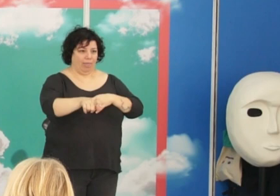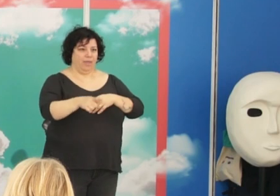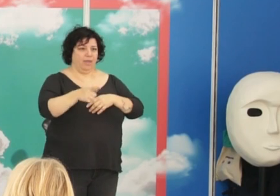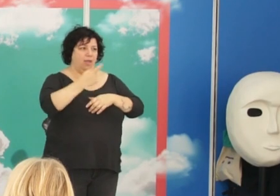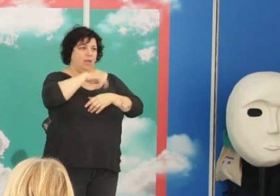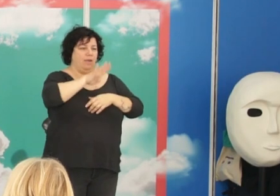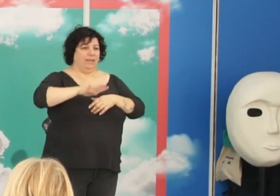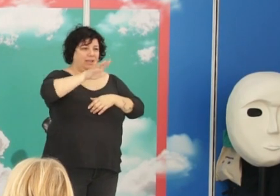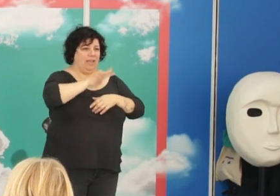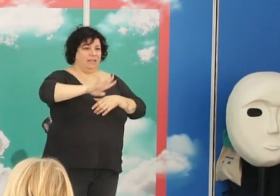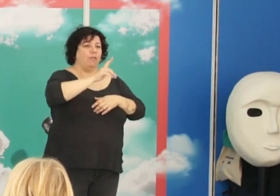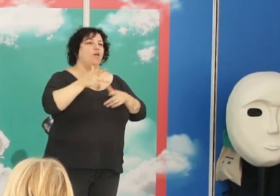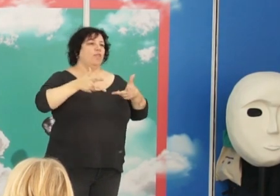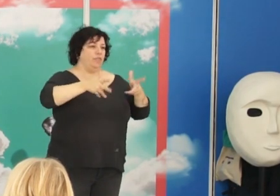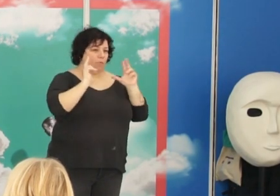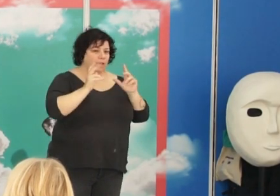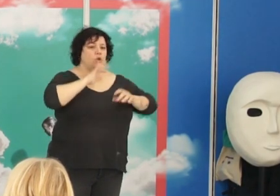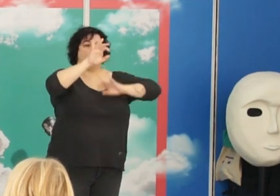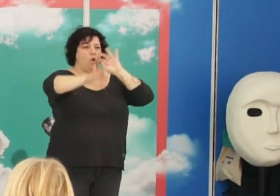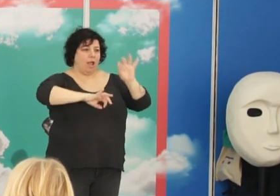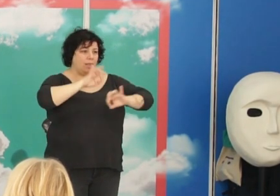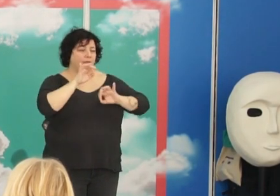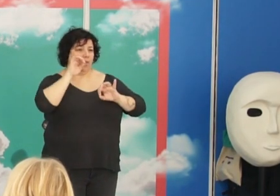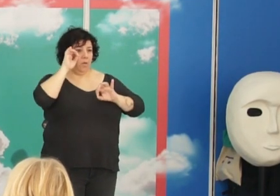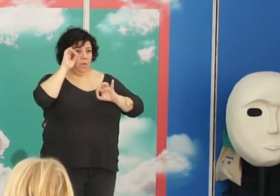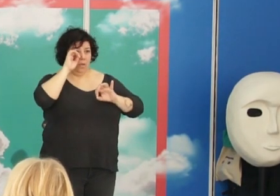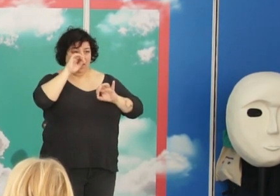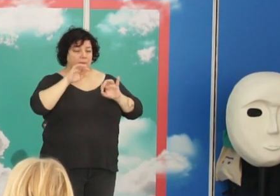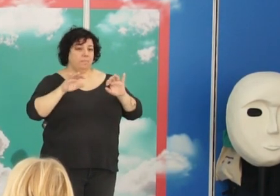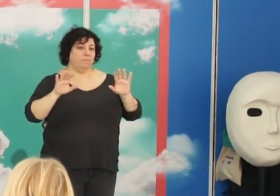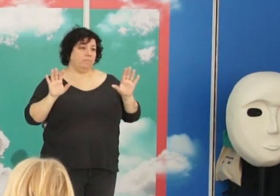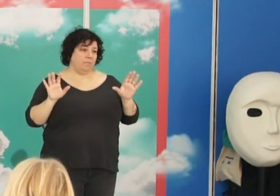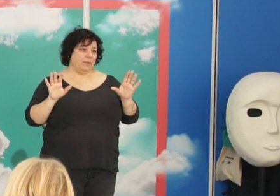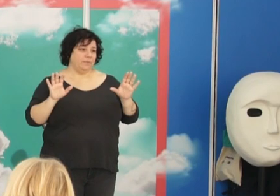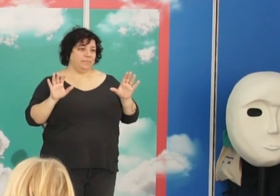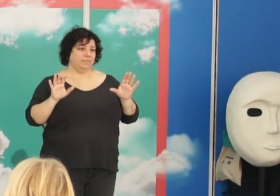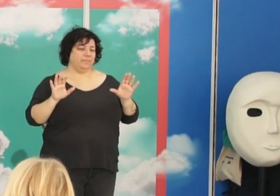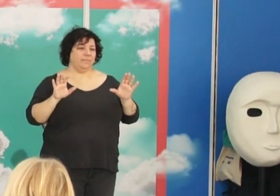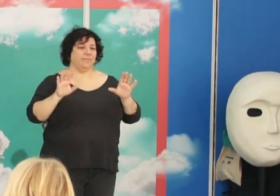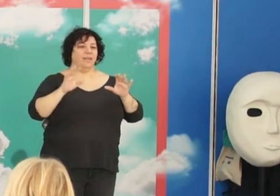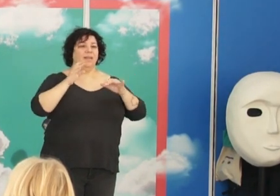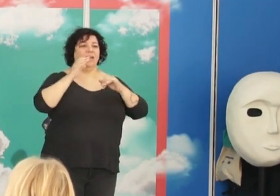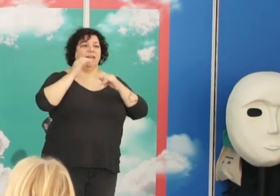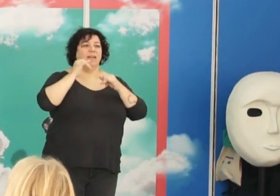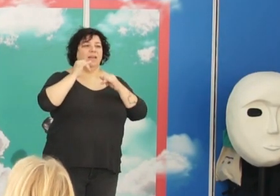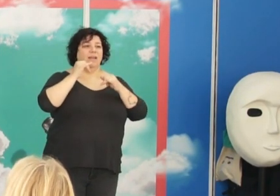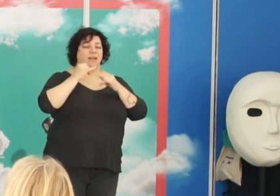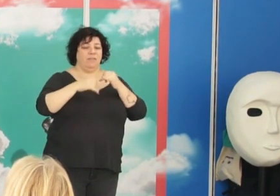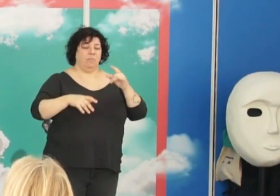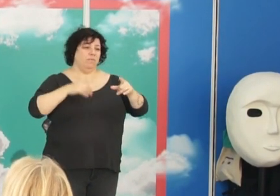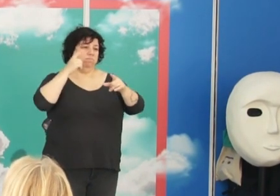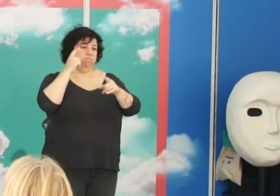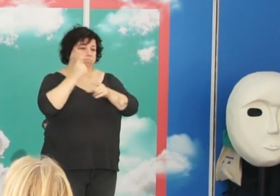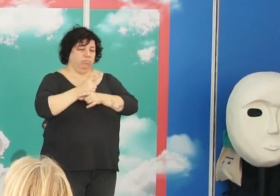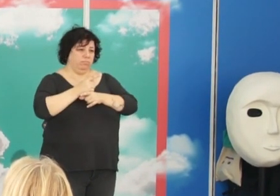estado que era un estado democrático y organizado, pero no fue un estado fallido, fue un estado que obligaron a